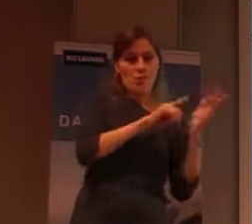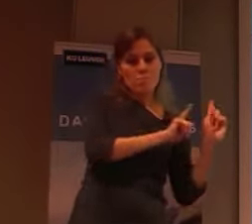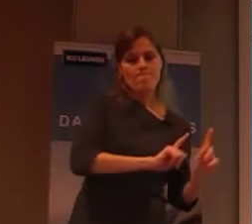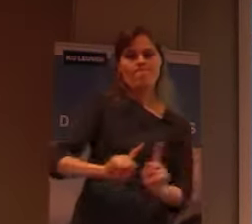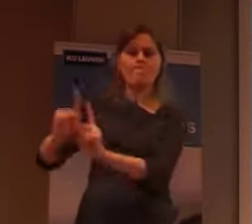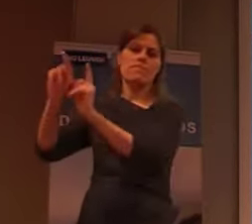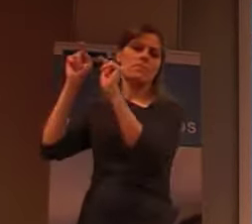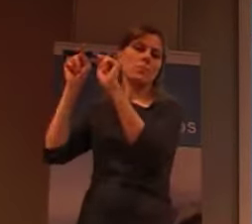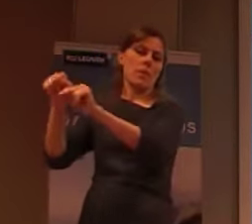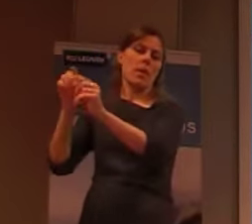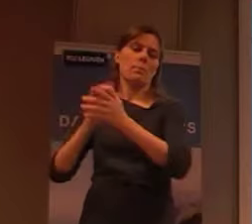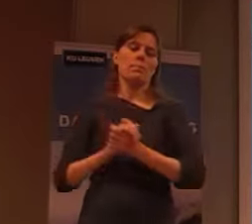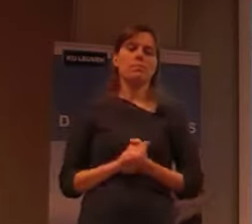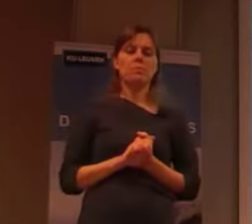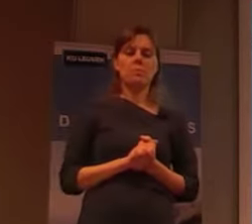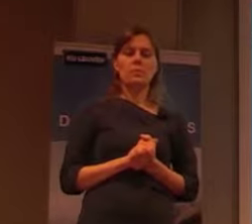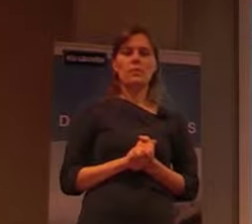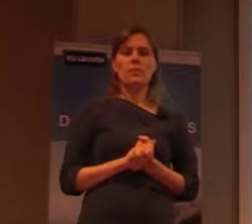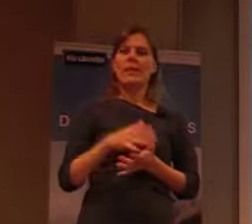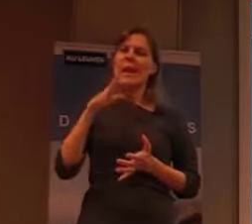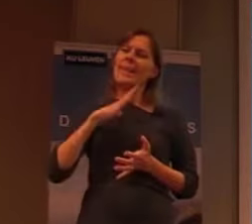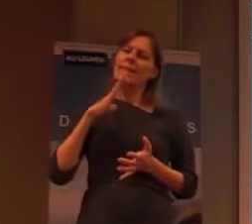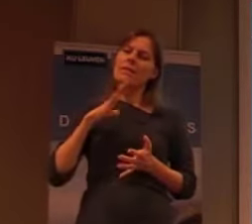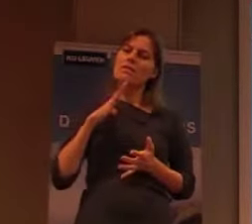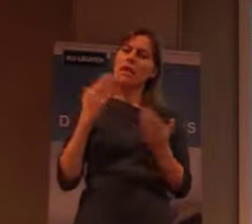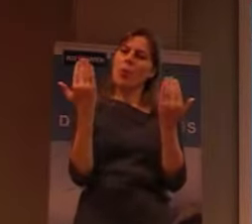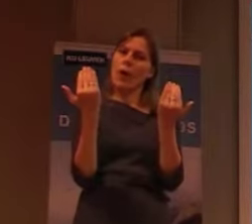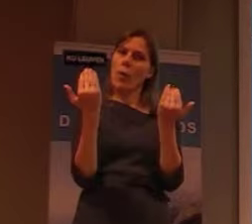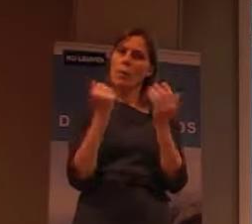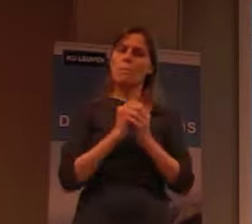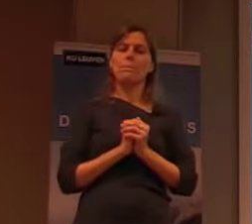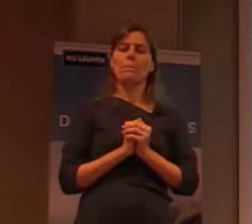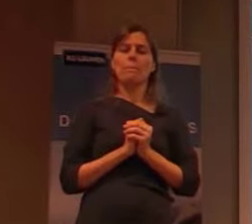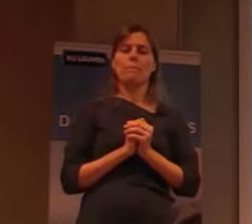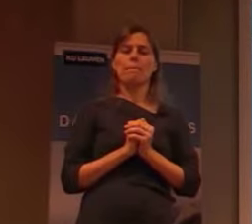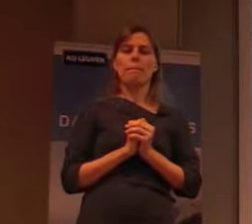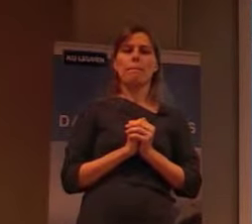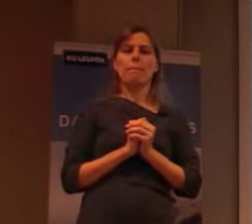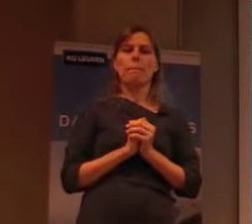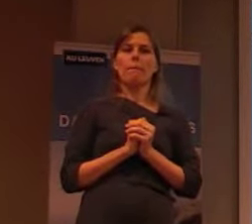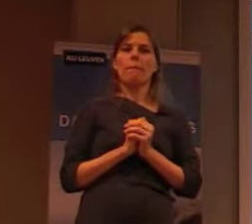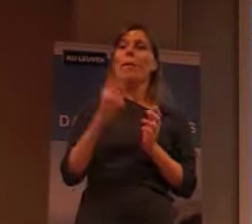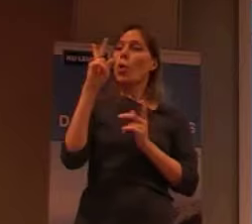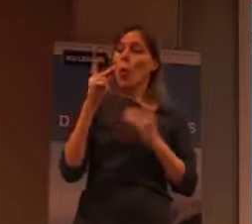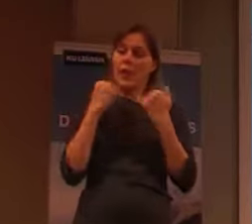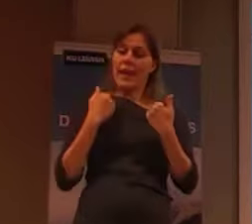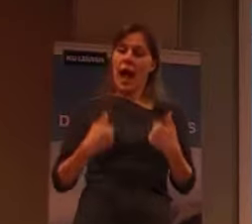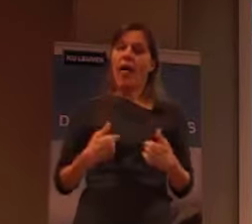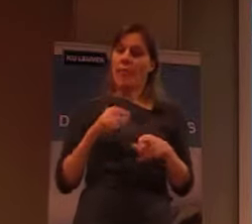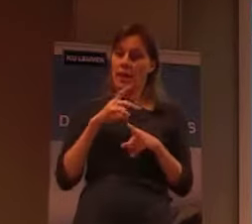het was eigenlijk opgericht door de Koreanen. Maar dan later is het onder